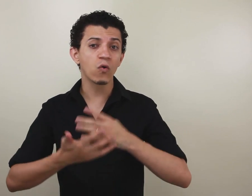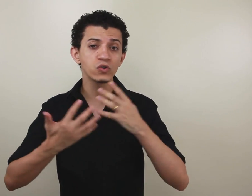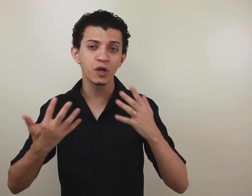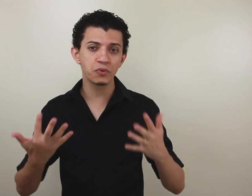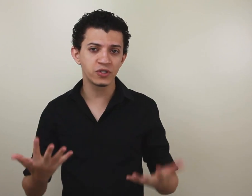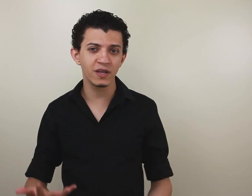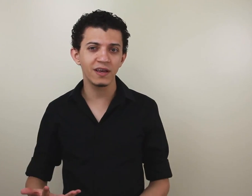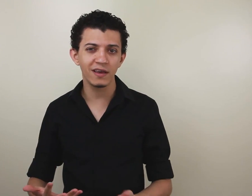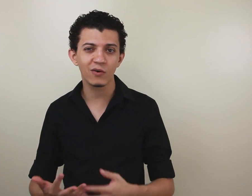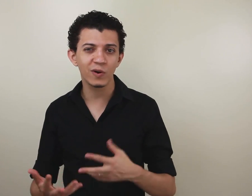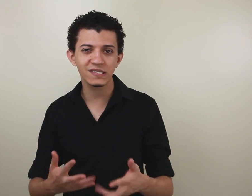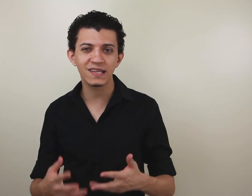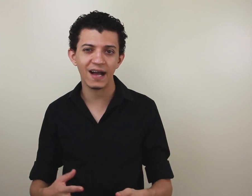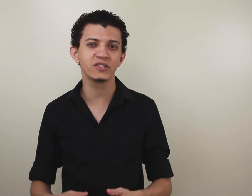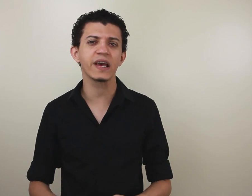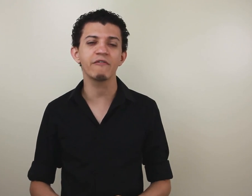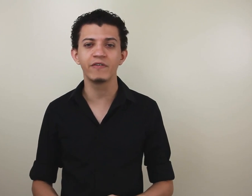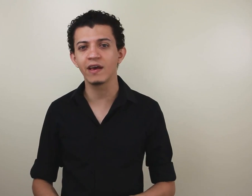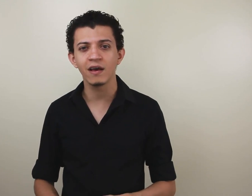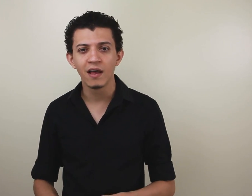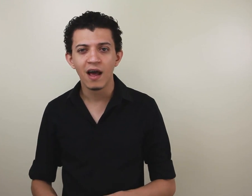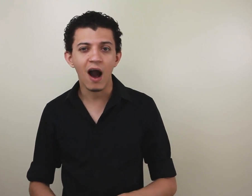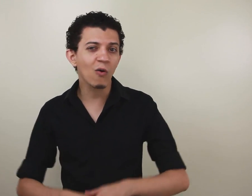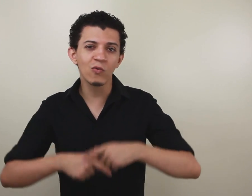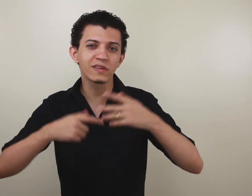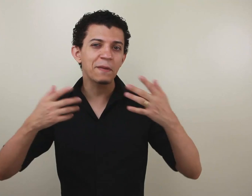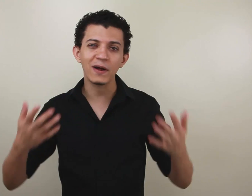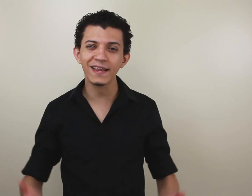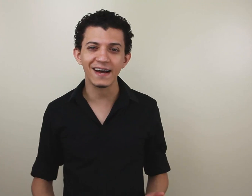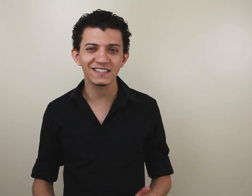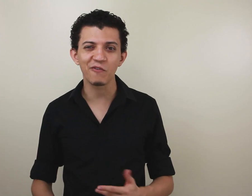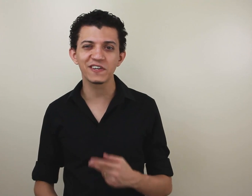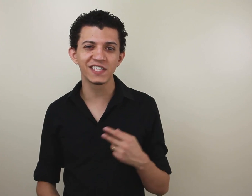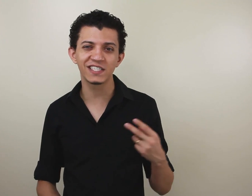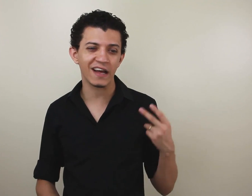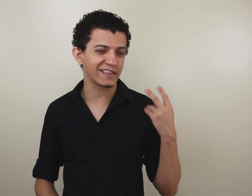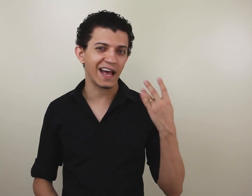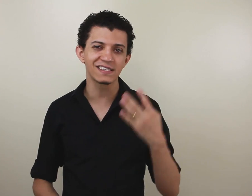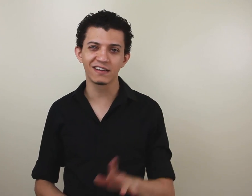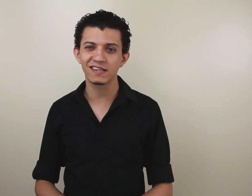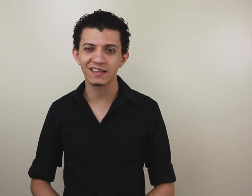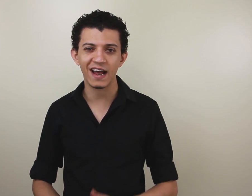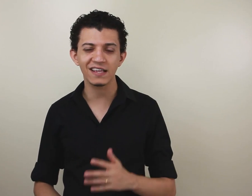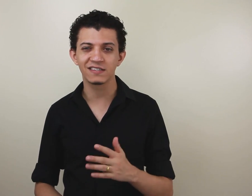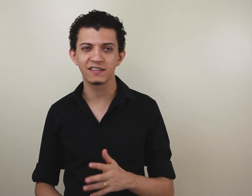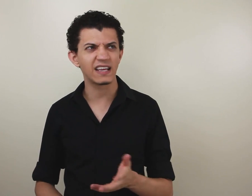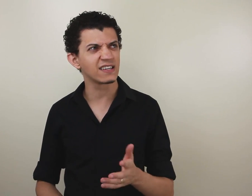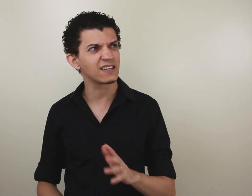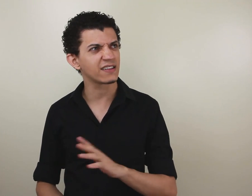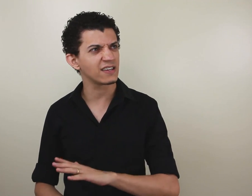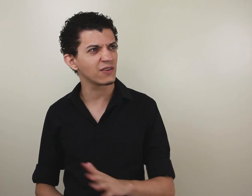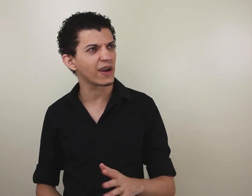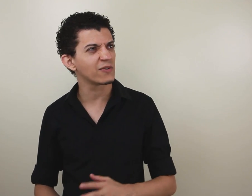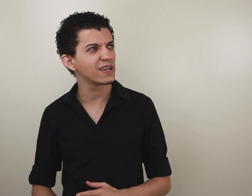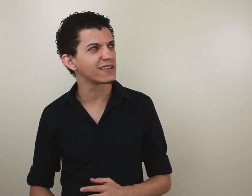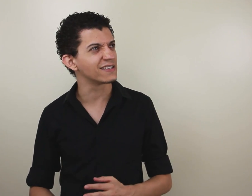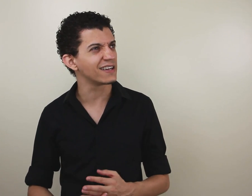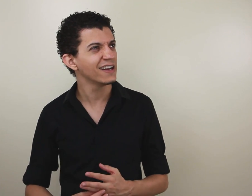algum tipo de iconicidade que havia algum tempo atrás. Talvez seja dez anos atrás. Dez anos atrás não é, com certeza, né?